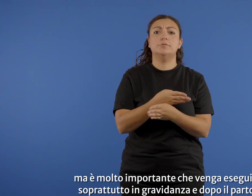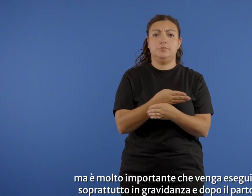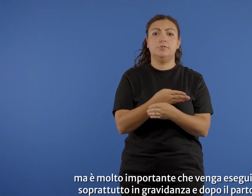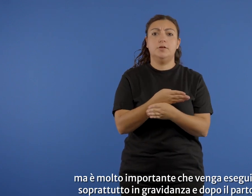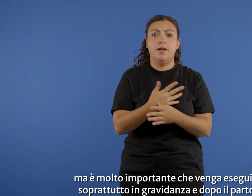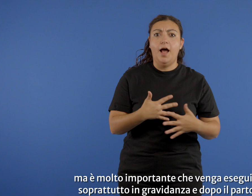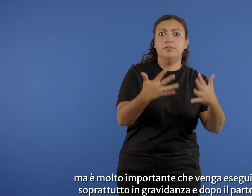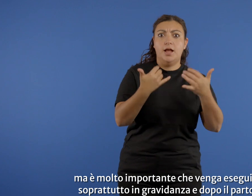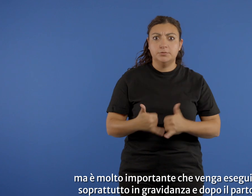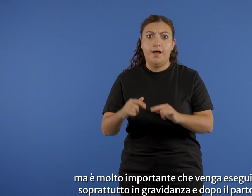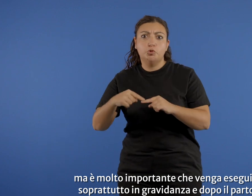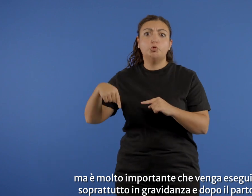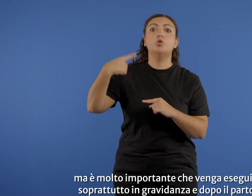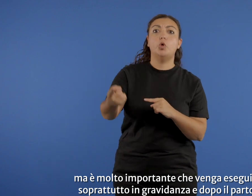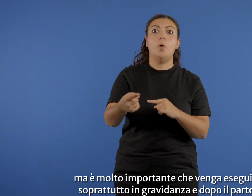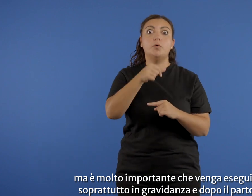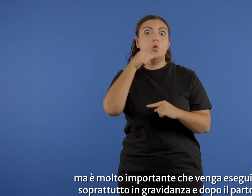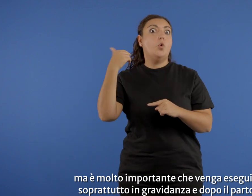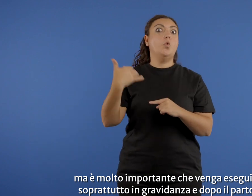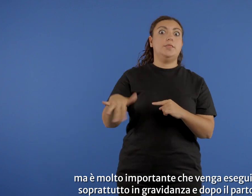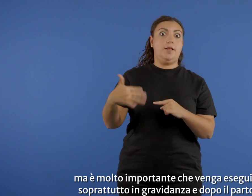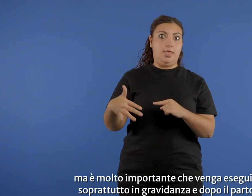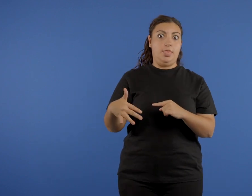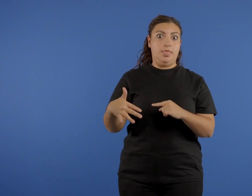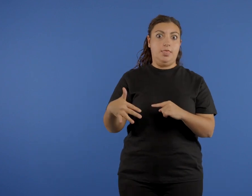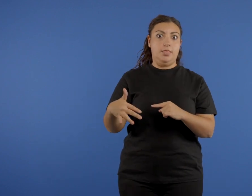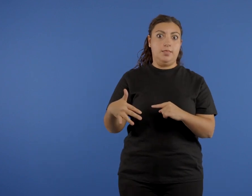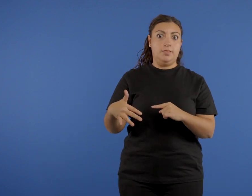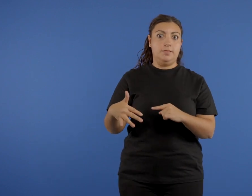venga eseguita soprattutto in gravidanza e dopo il parto.